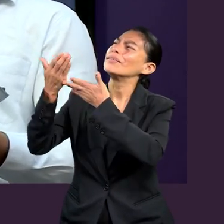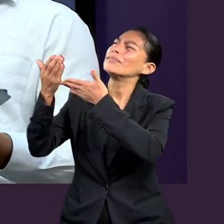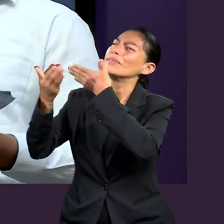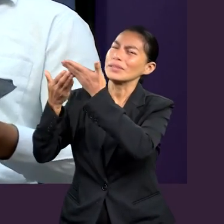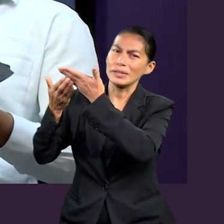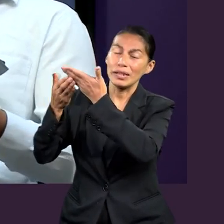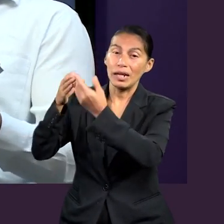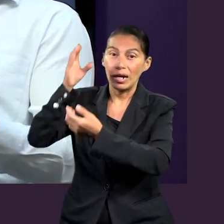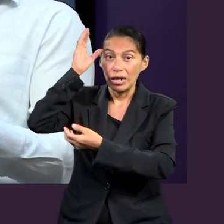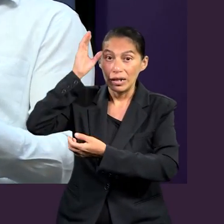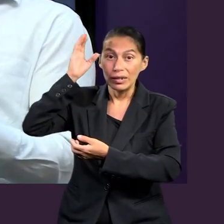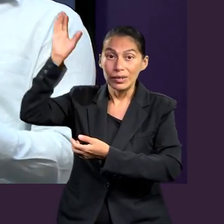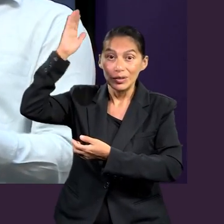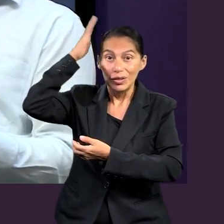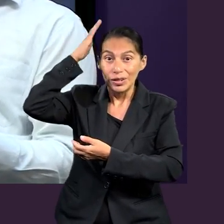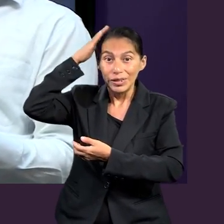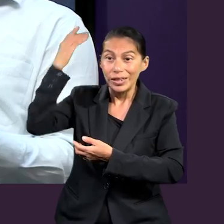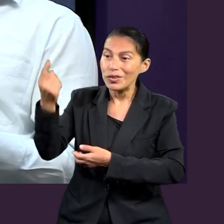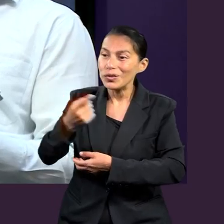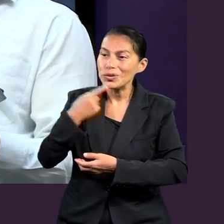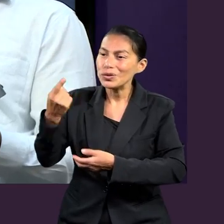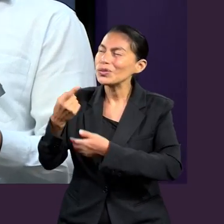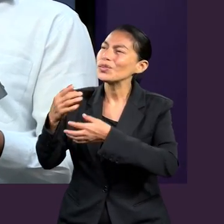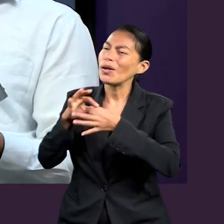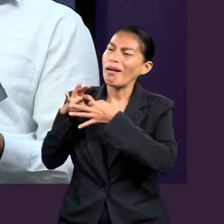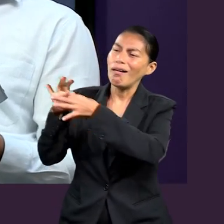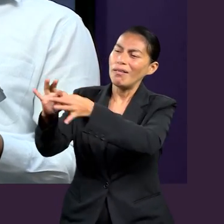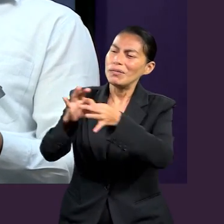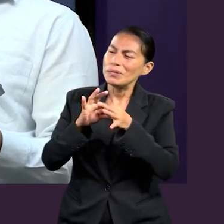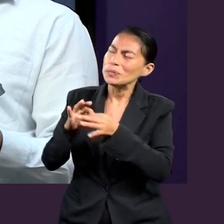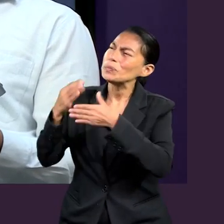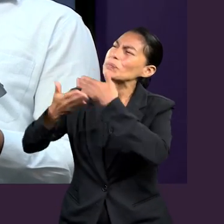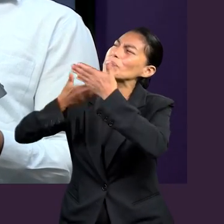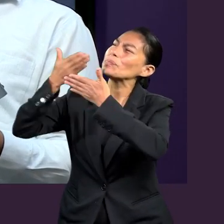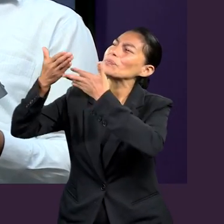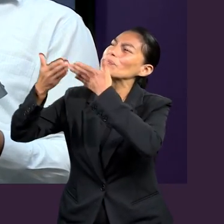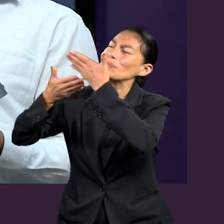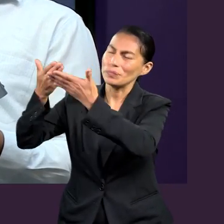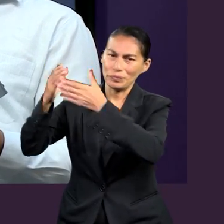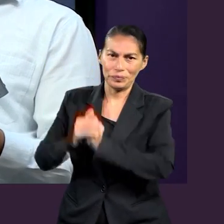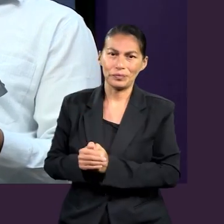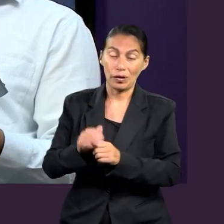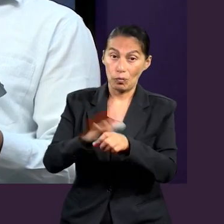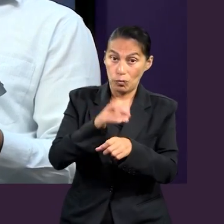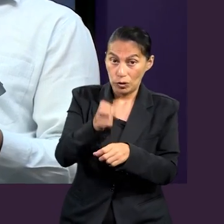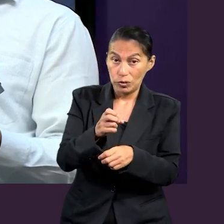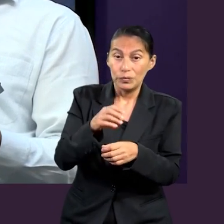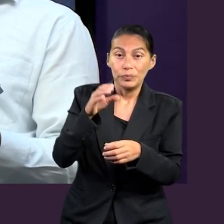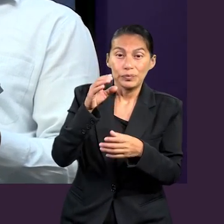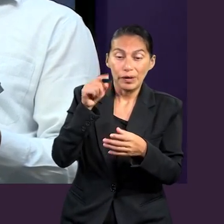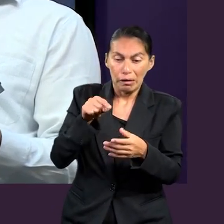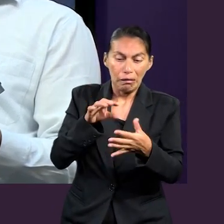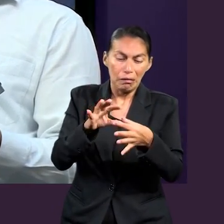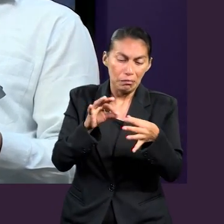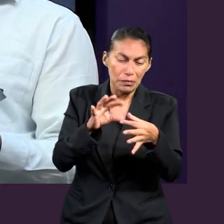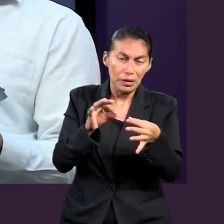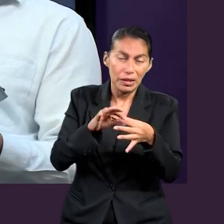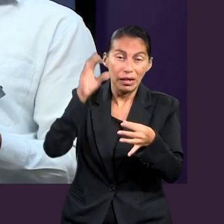servimos a Cristo, que es la cabeza. Entonces, creo que esa especificación del apóstol, de Cristo como la